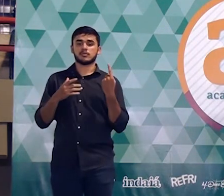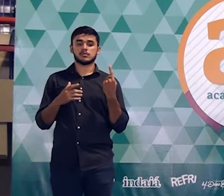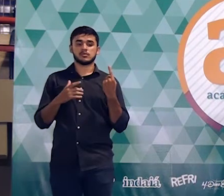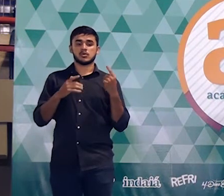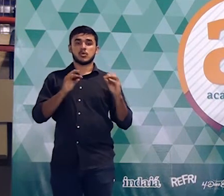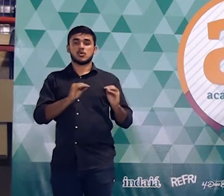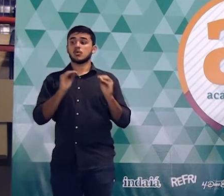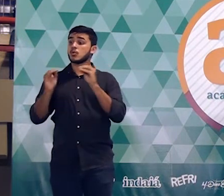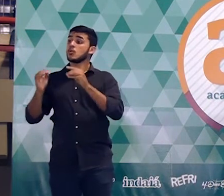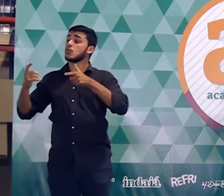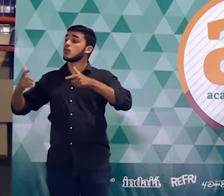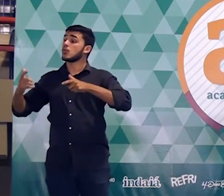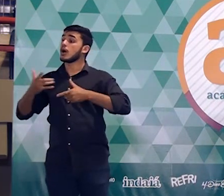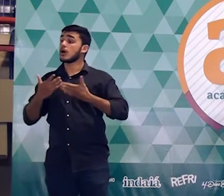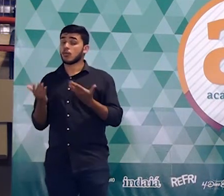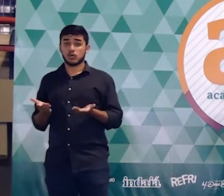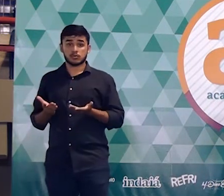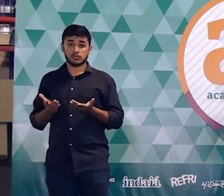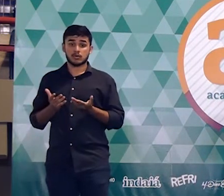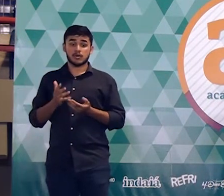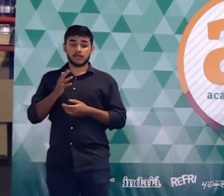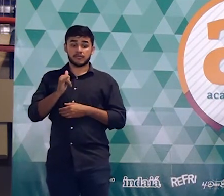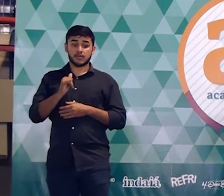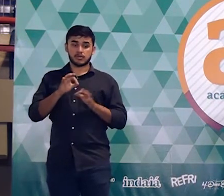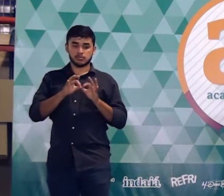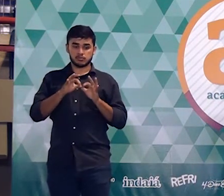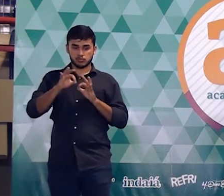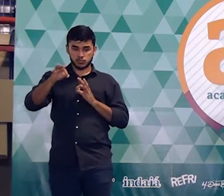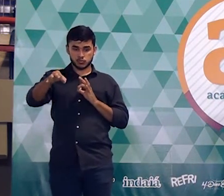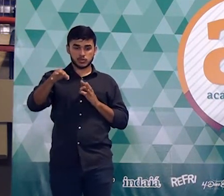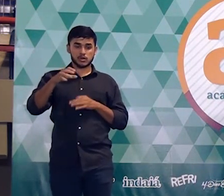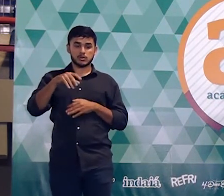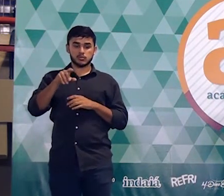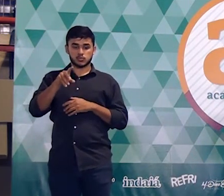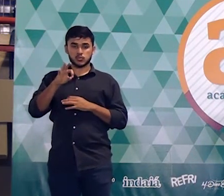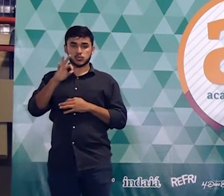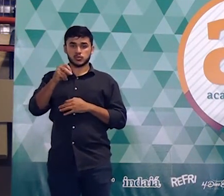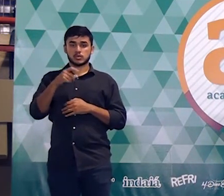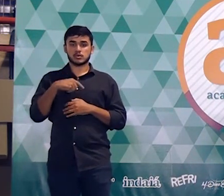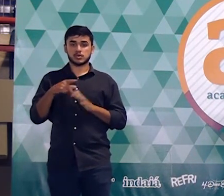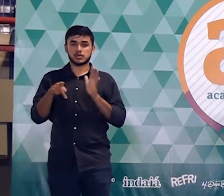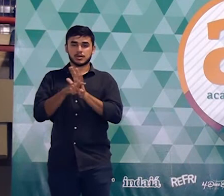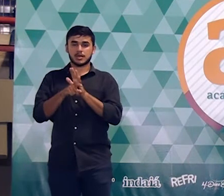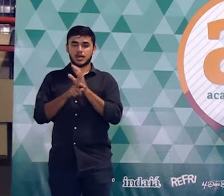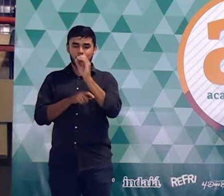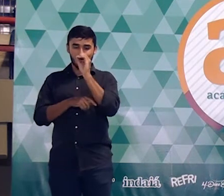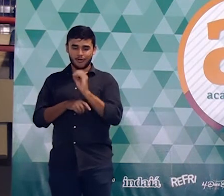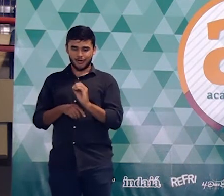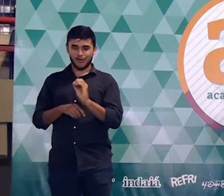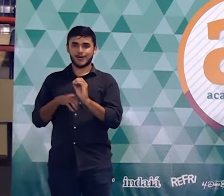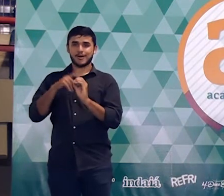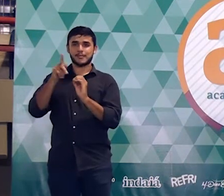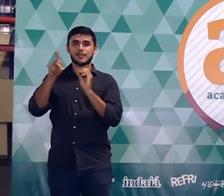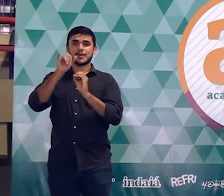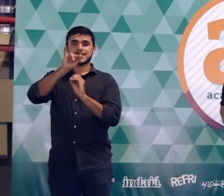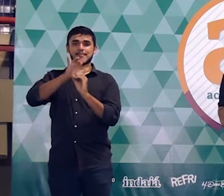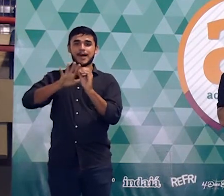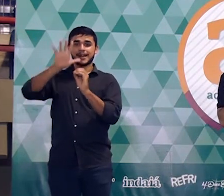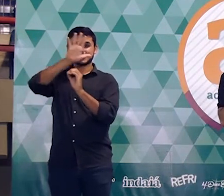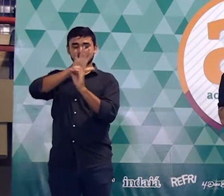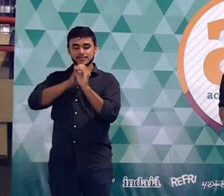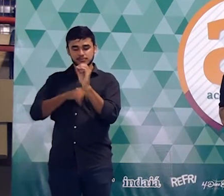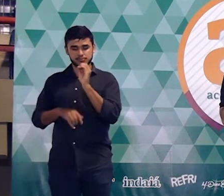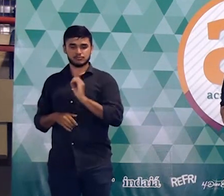que vai estar localizada essa nova antena bem no ponto O e essa nova antena ela vai conseguir pegar tudo que